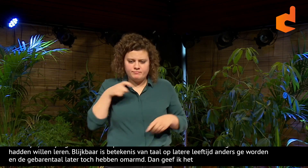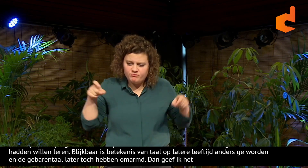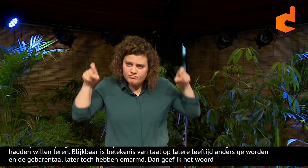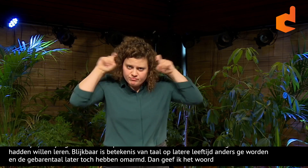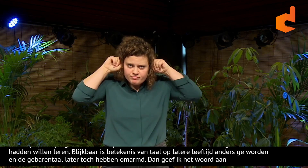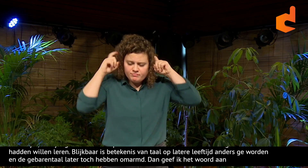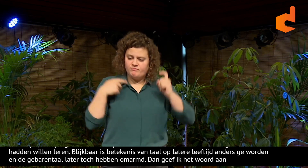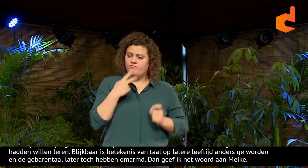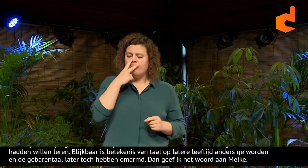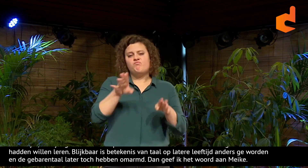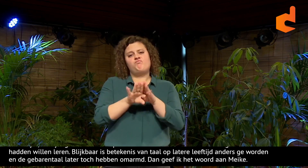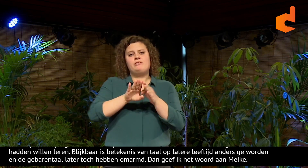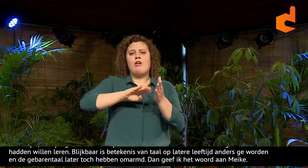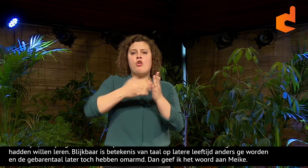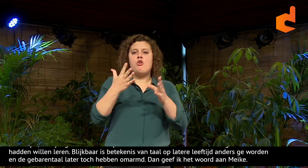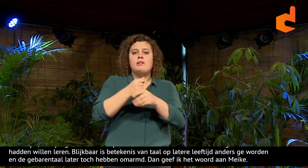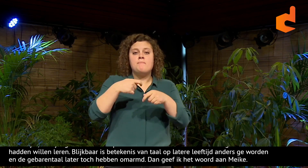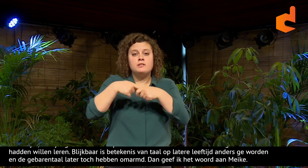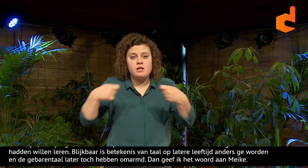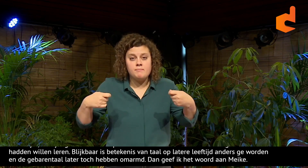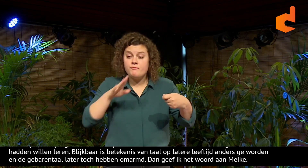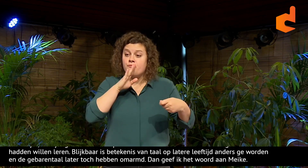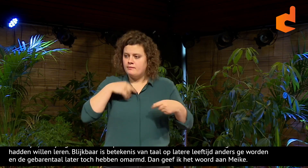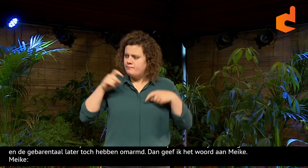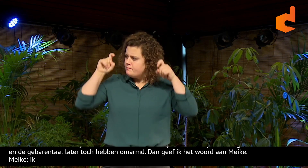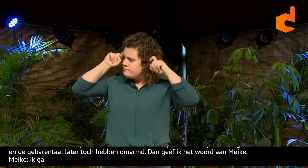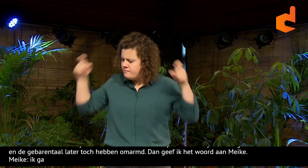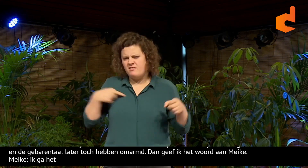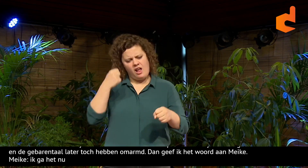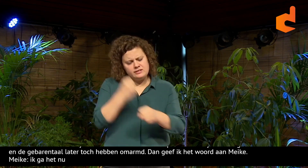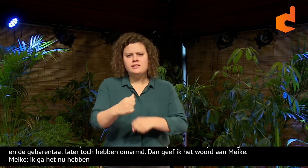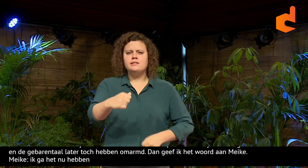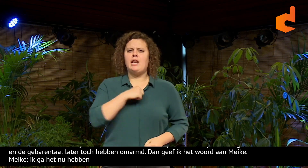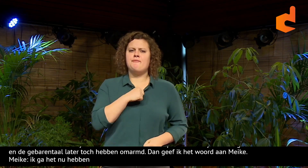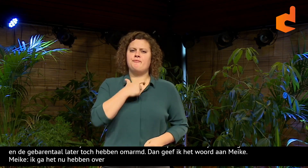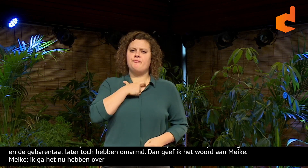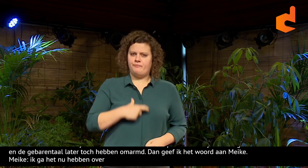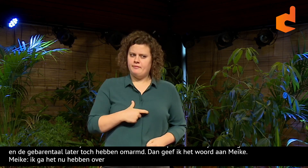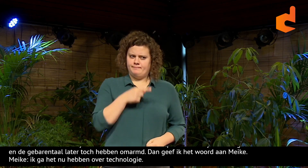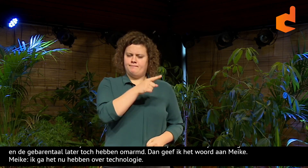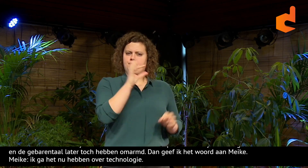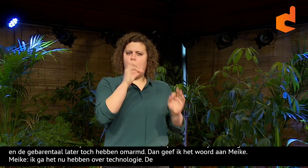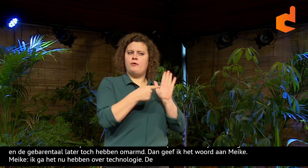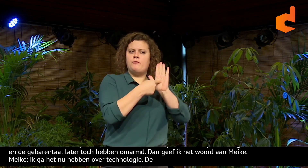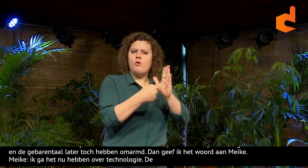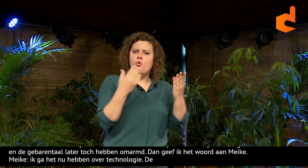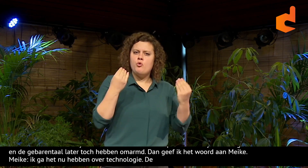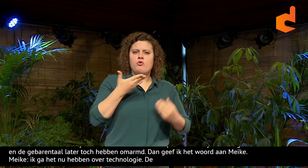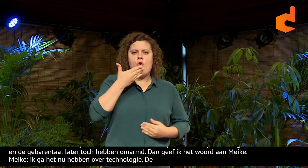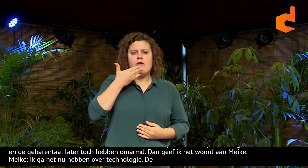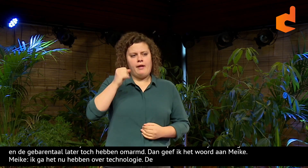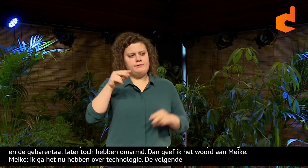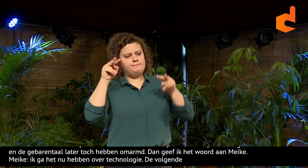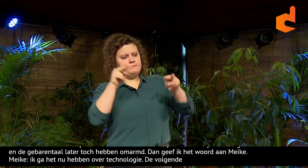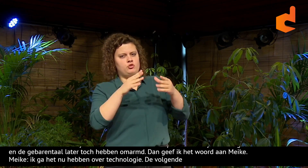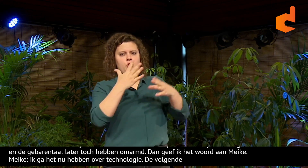Ik ga het nu hebben over technologie. De volgende quote is ook genoemd. Als ik ze gebruik, dan is dat een